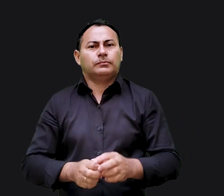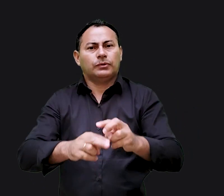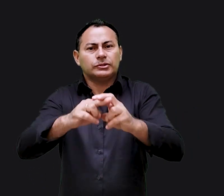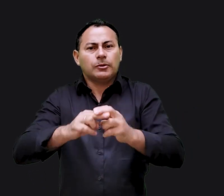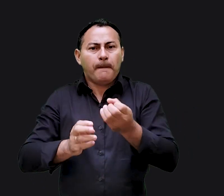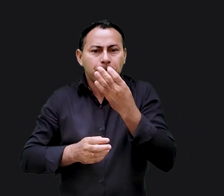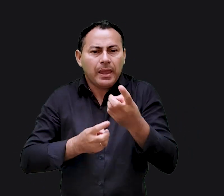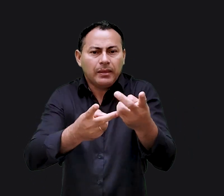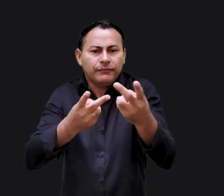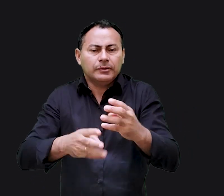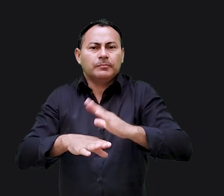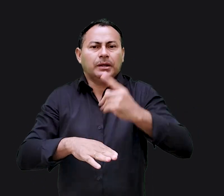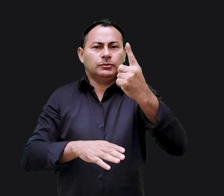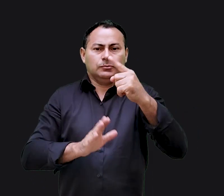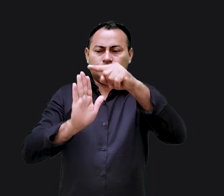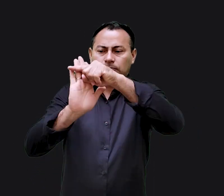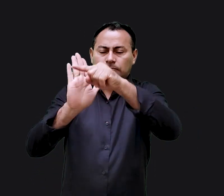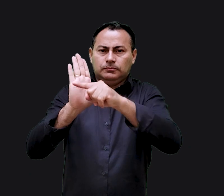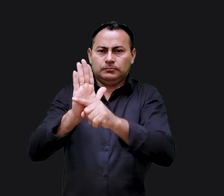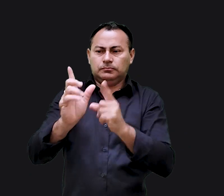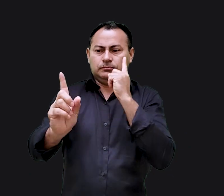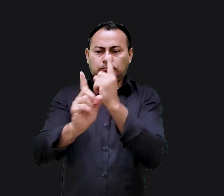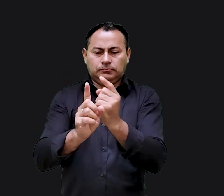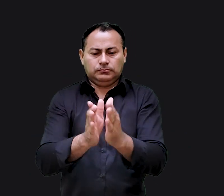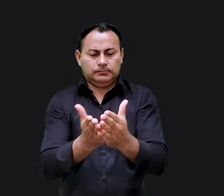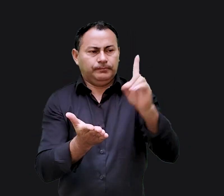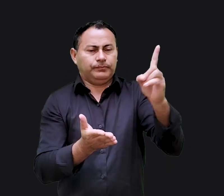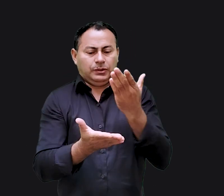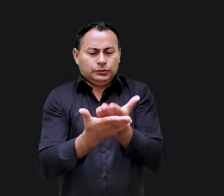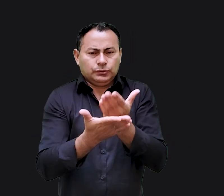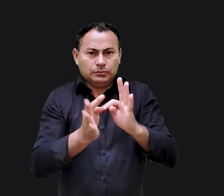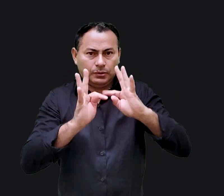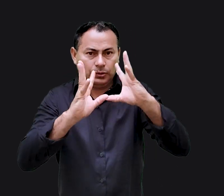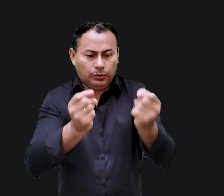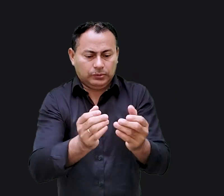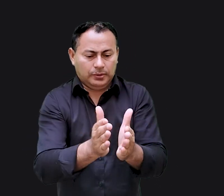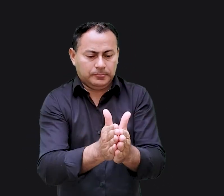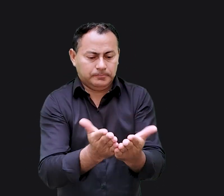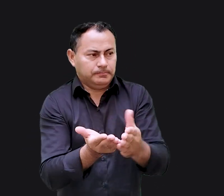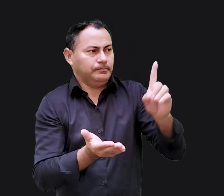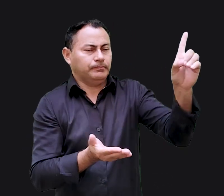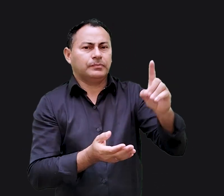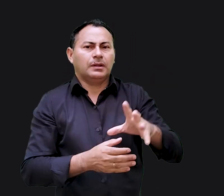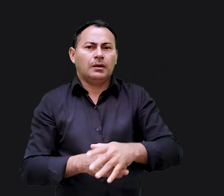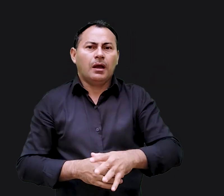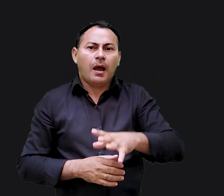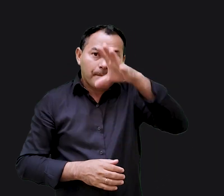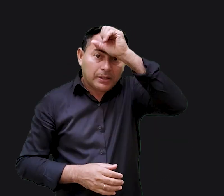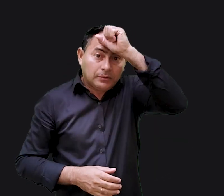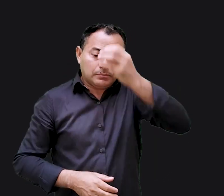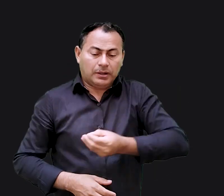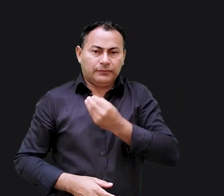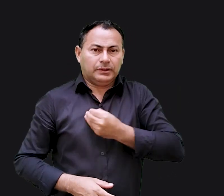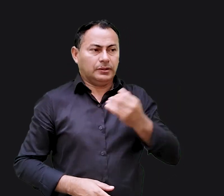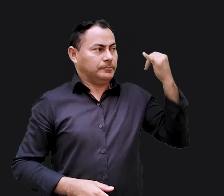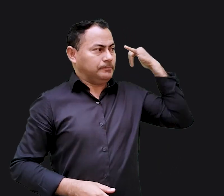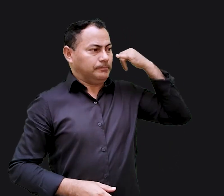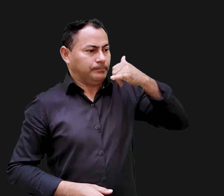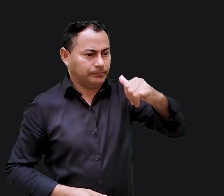Muito bem-vindo para mais um programa Encontro com a Palavra, um estudo de toda a Bíblia. Estamos aprendendo com a vida dos profetas